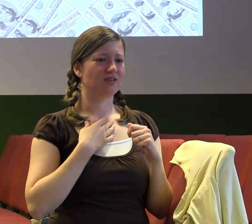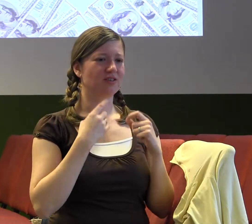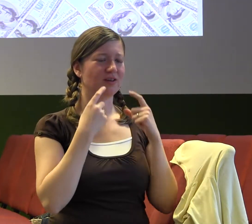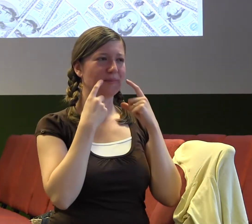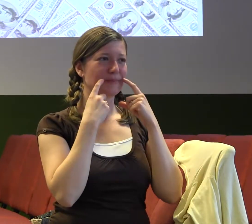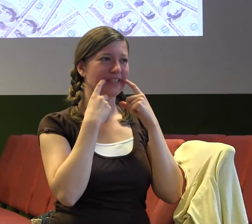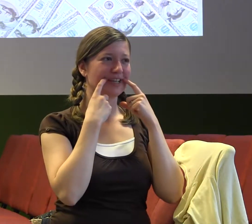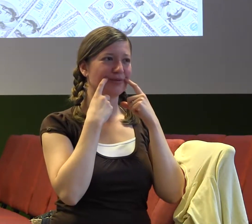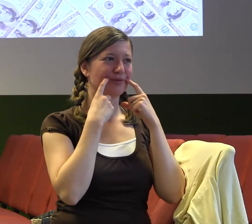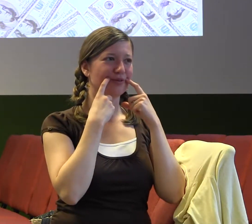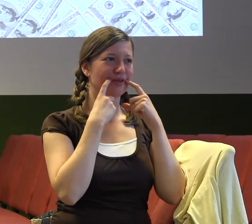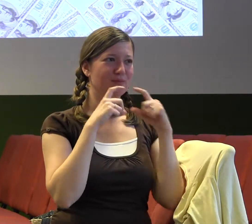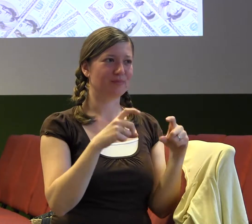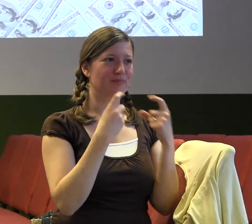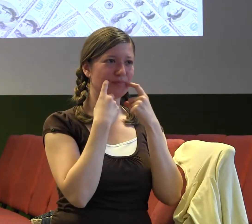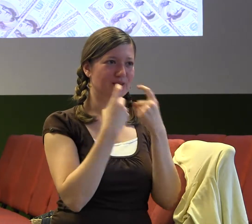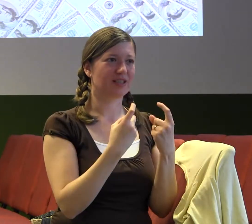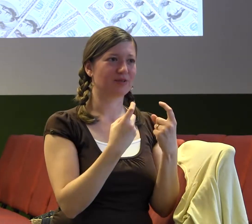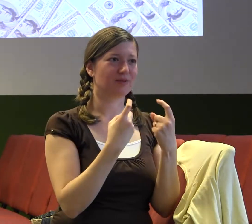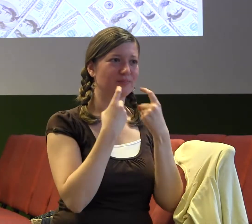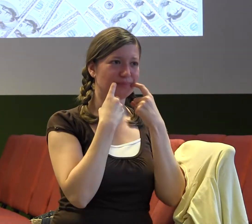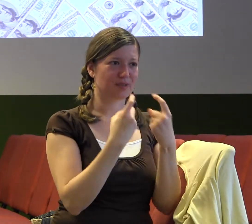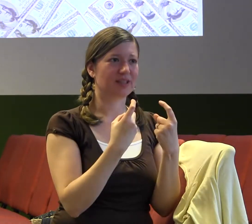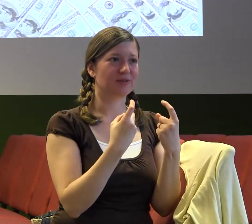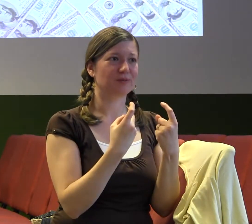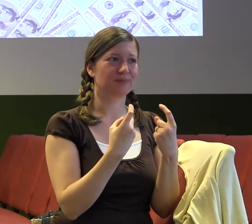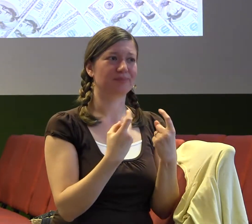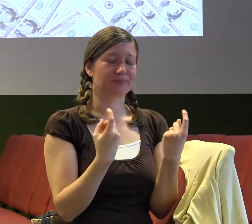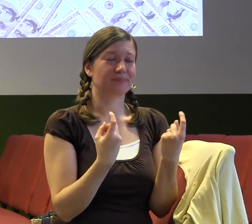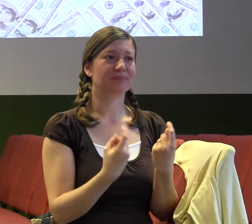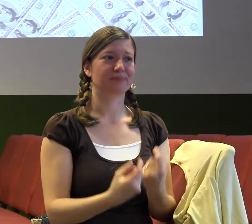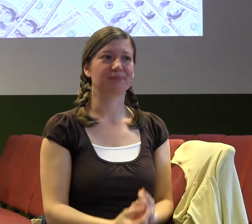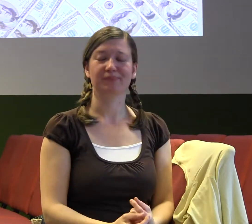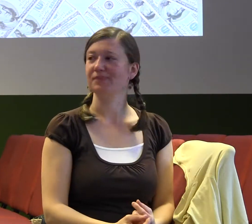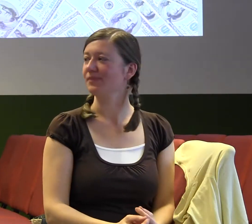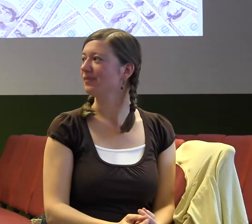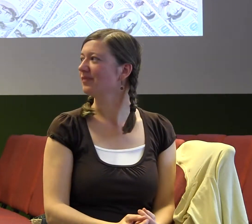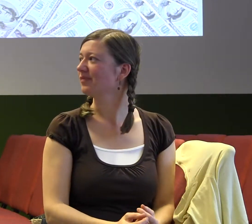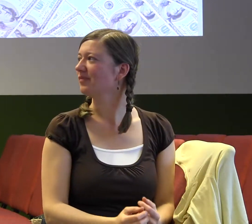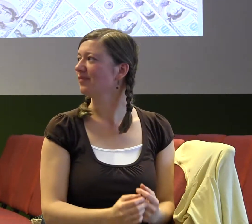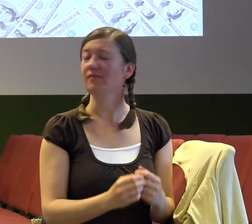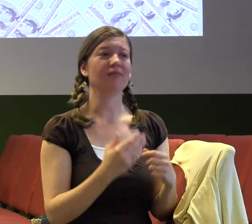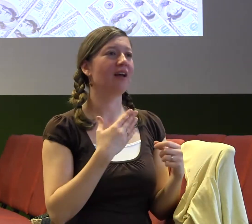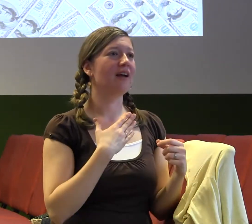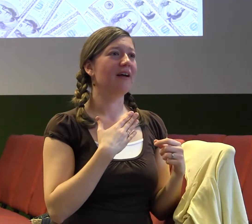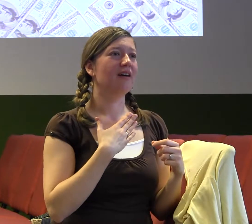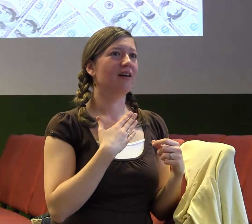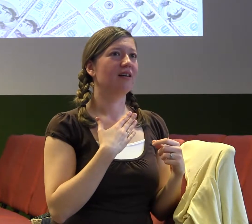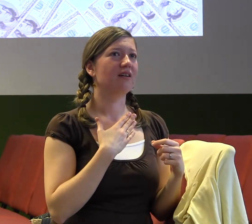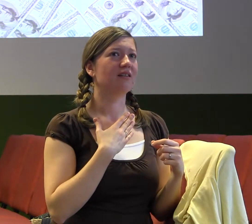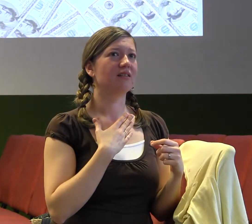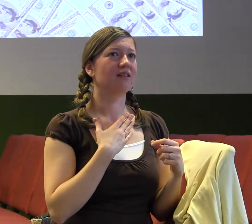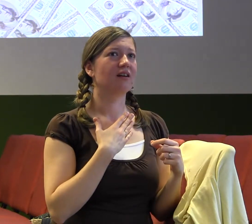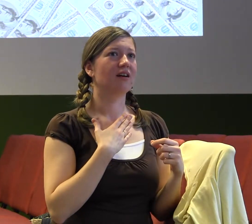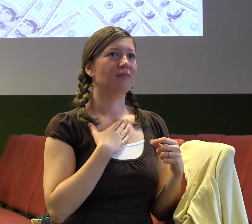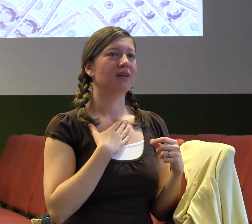srážet, že se budu podceňovat. Ale jedna věc, kterou máme všichni společnou, je to, že pro nás, pro všechny je to o